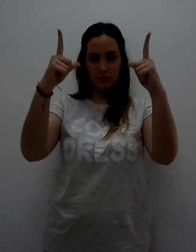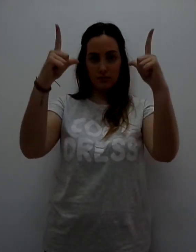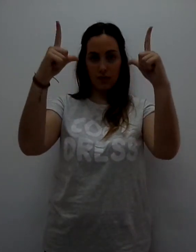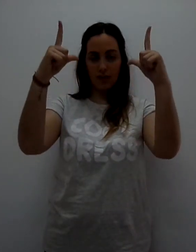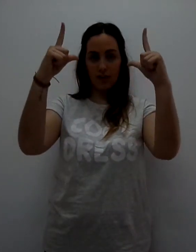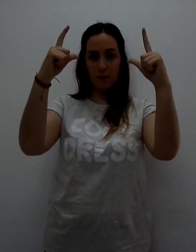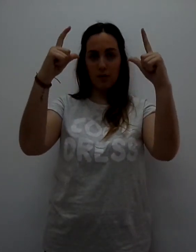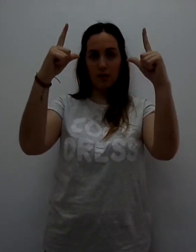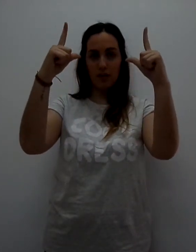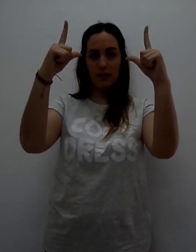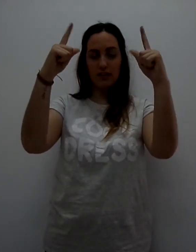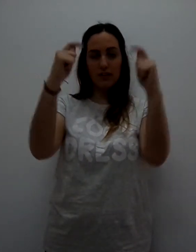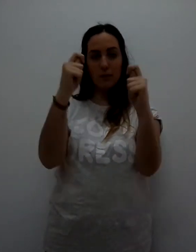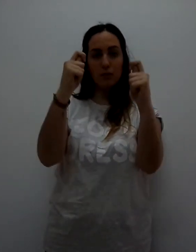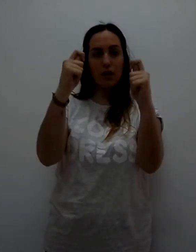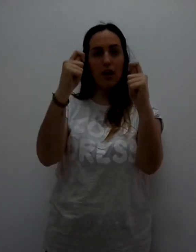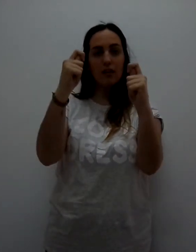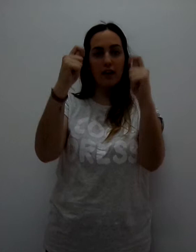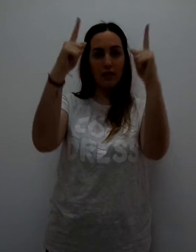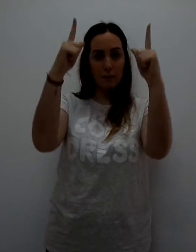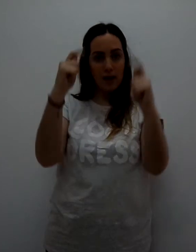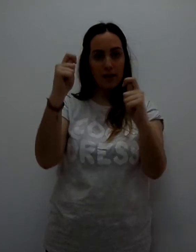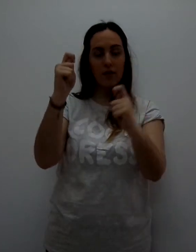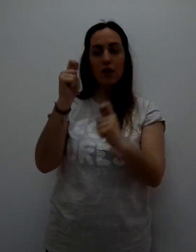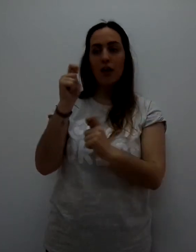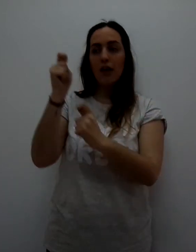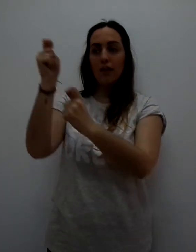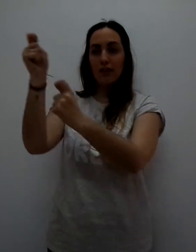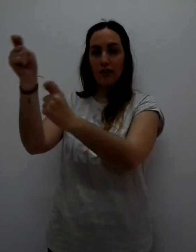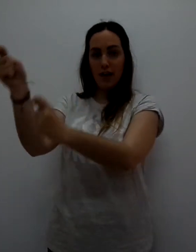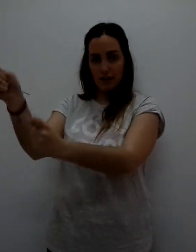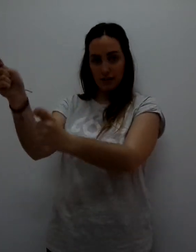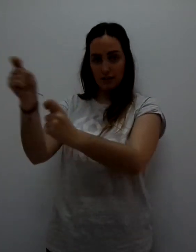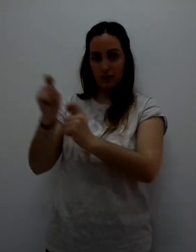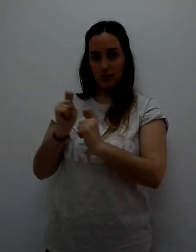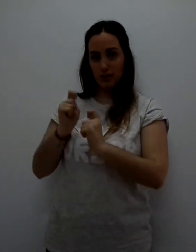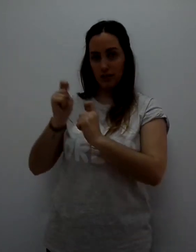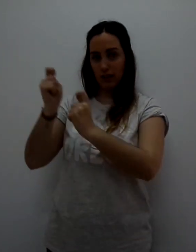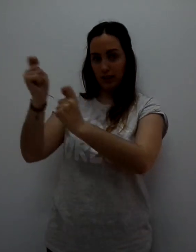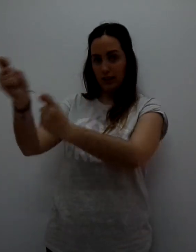Cerramos el índice de pulgar. De las dos manos. Dar. Dar.